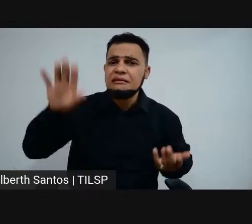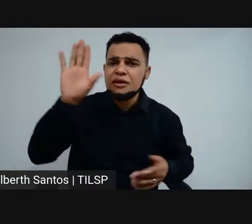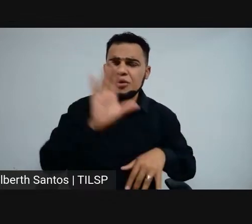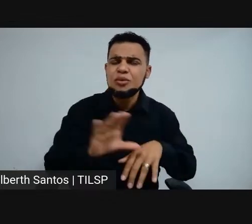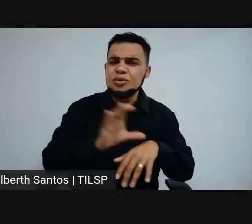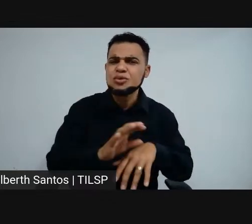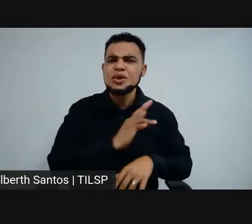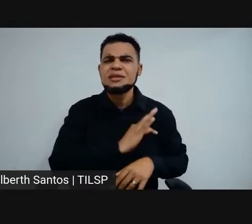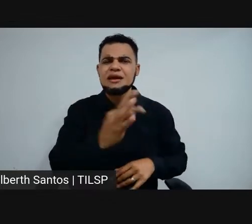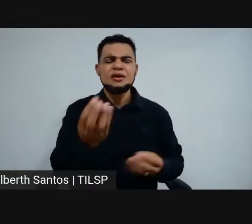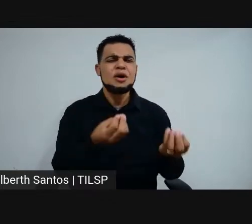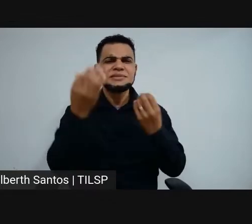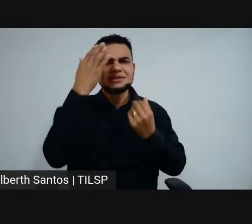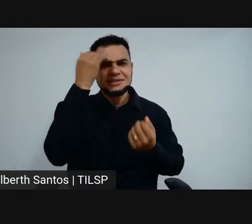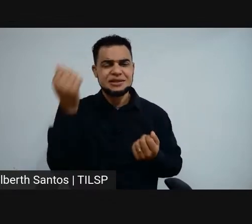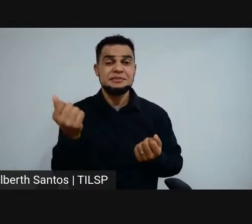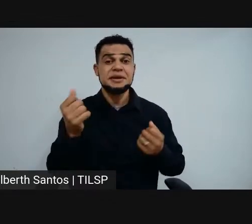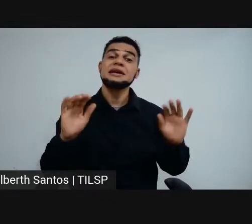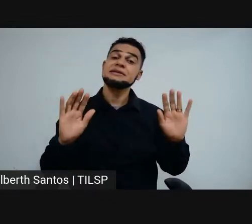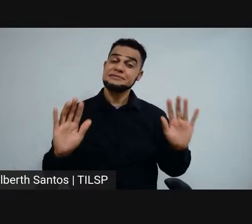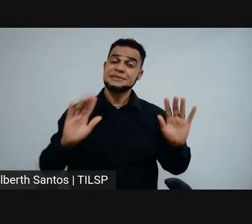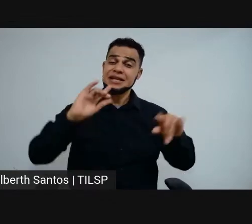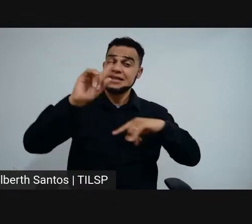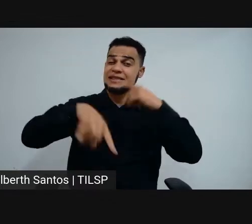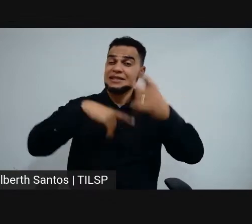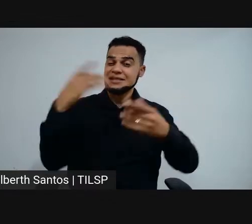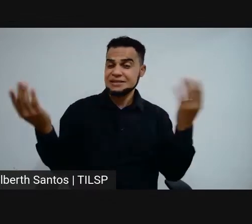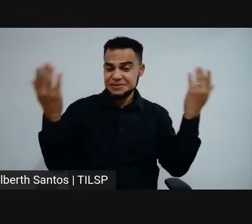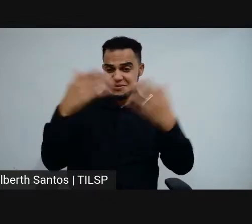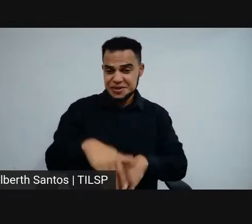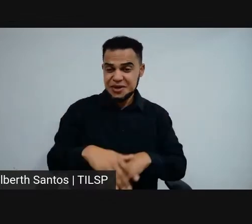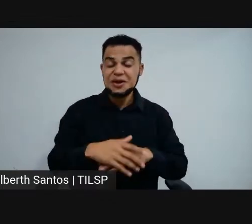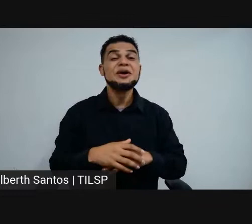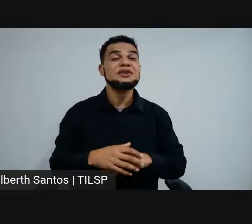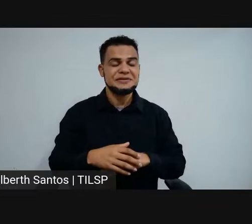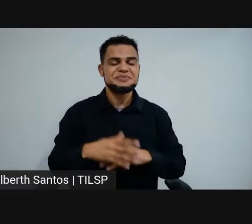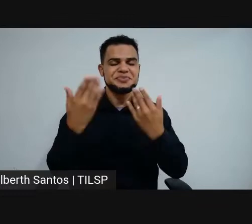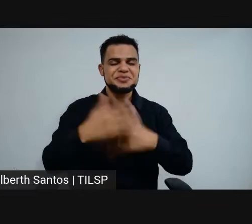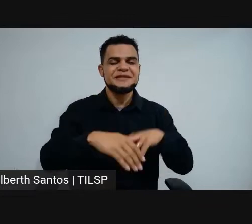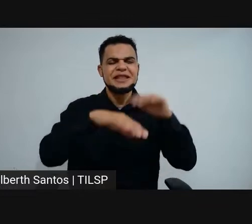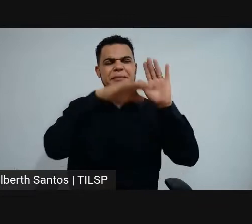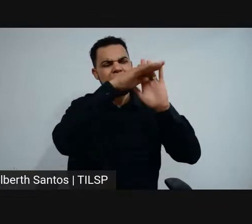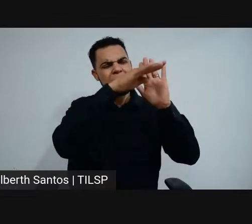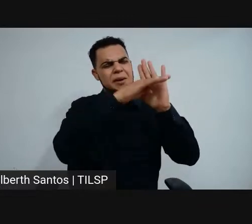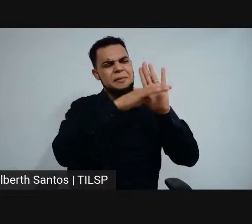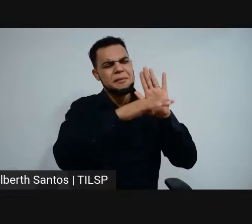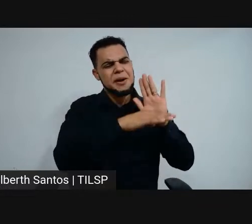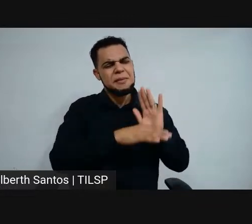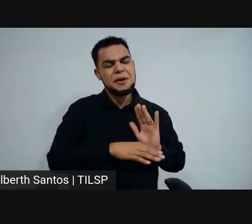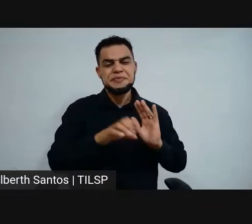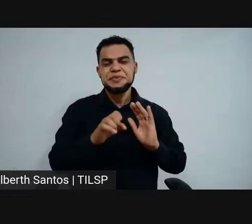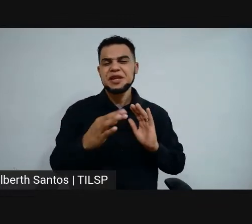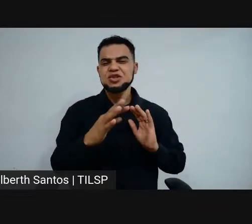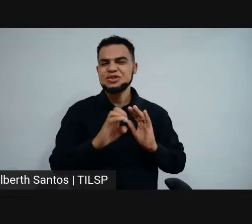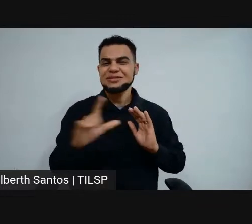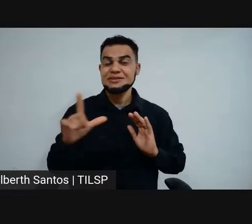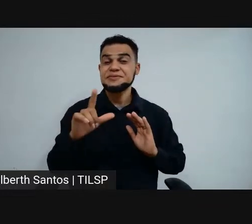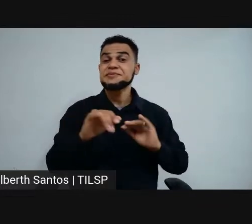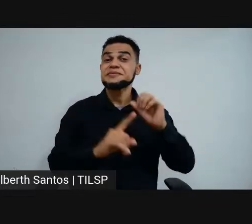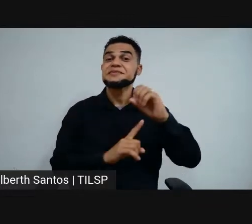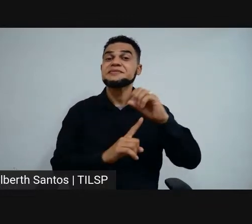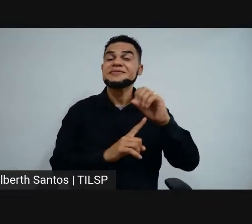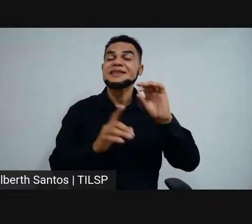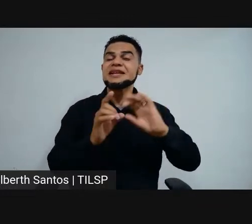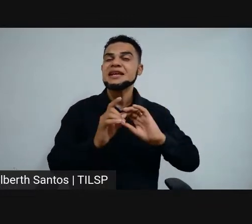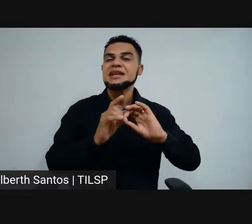classificado? Após as provas, dentro do cronograma do edital, o IFMG libera uma lista com